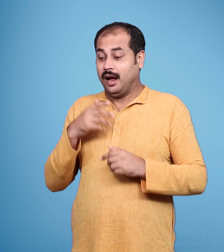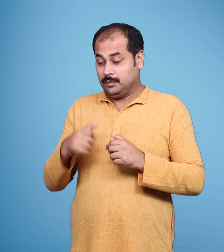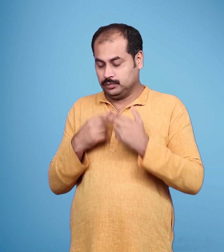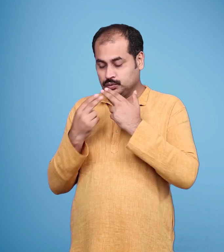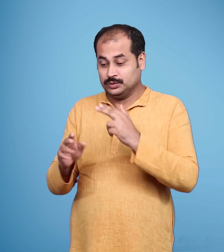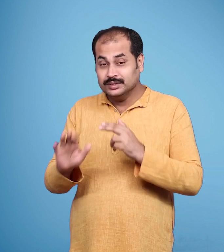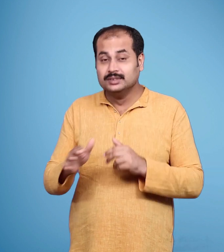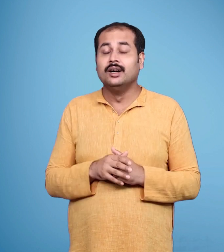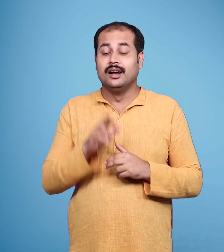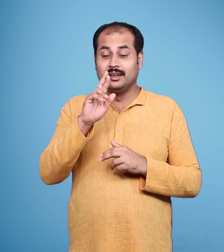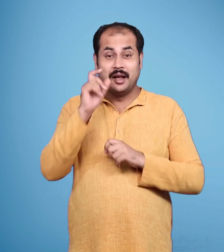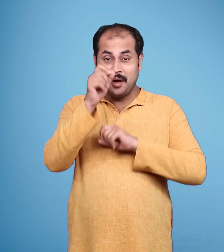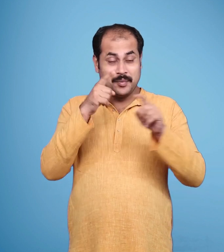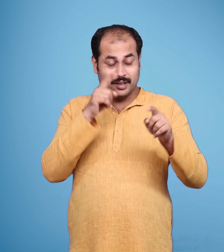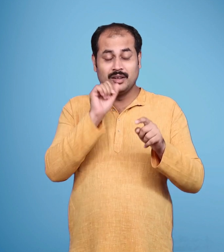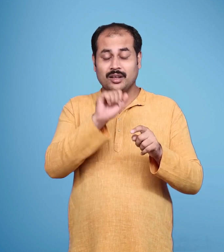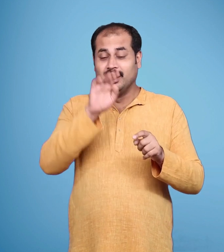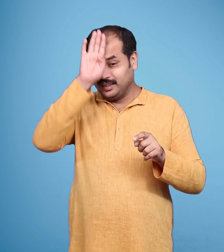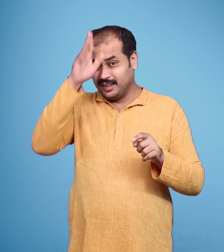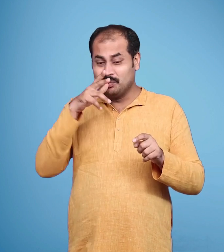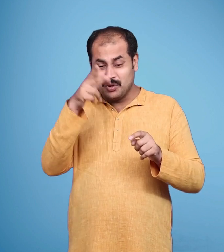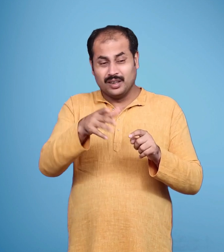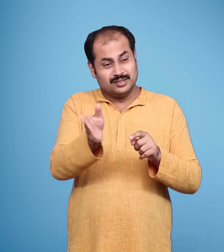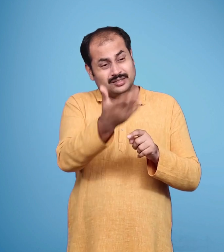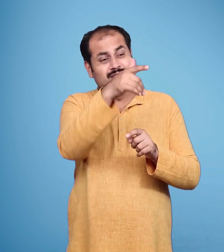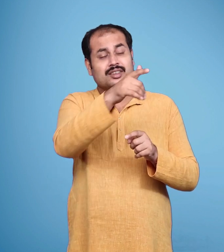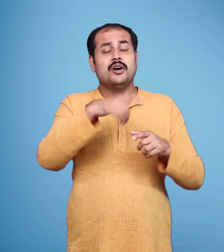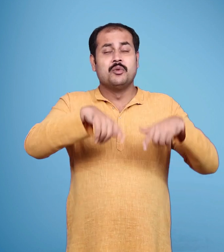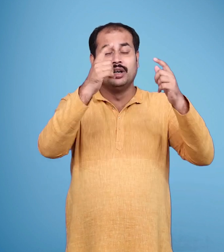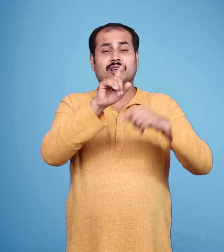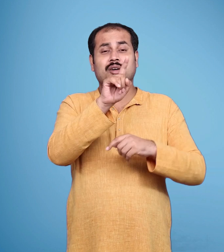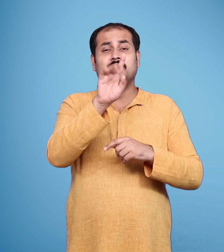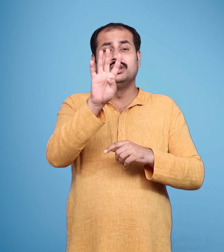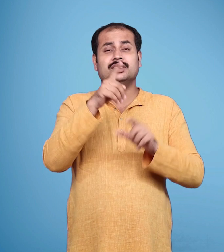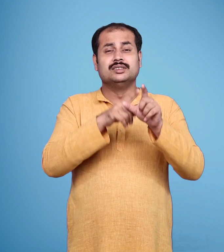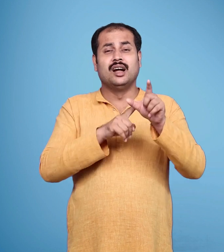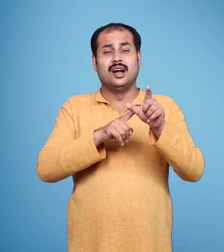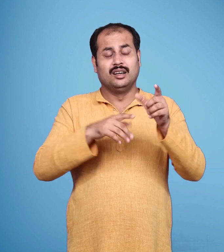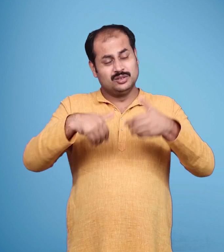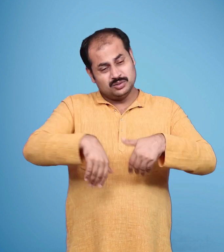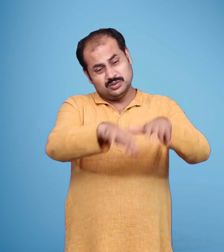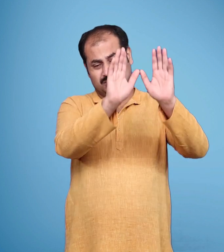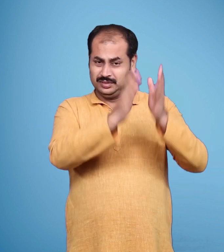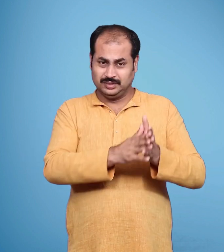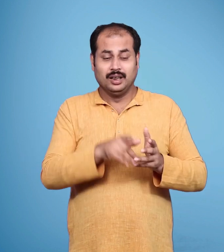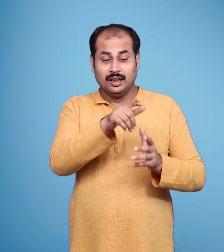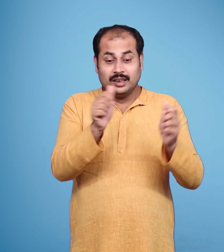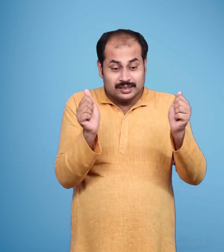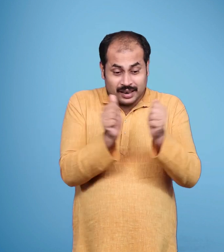चौधा वर्ष के लिए सीता और लक्ष्मन भी राम के साथ गए हैं कैकई ने भरत का मन पढ़ते हुए कहा